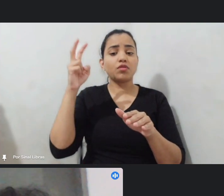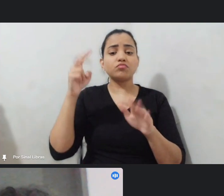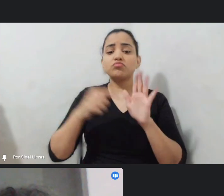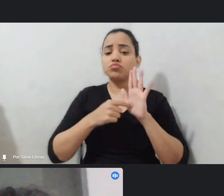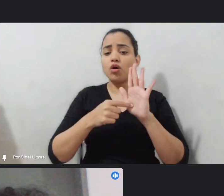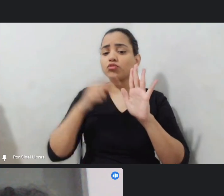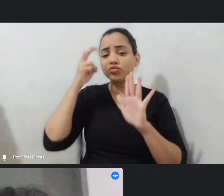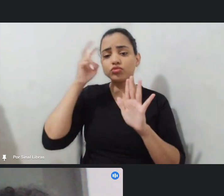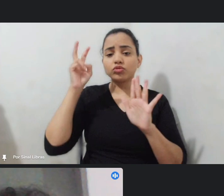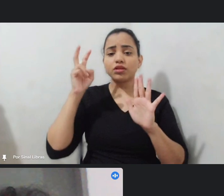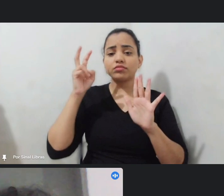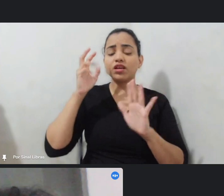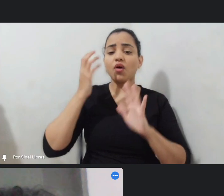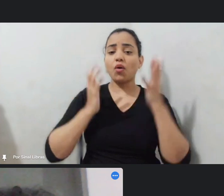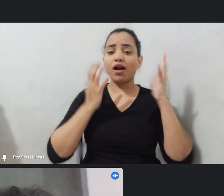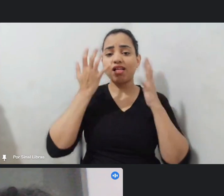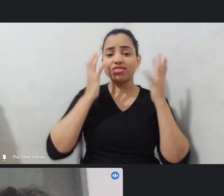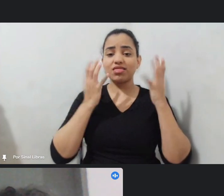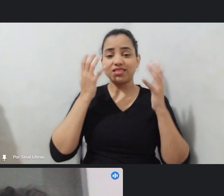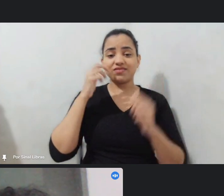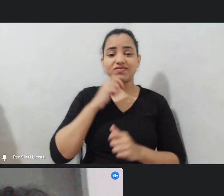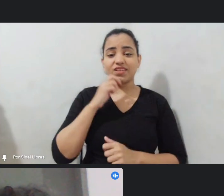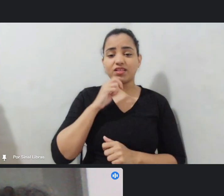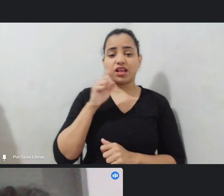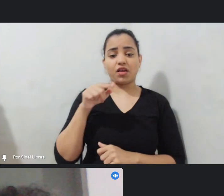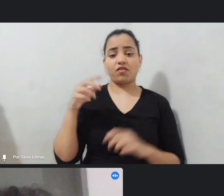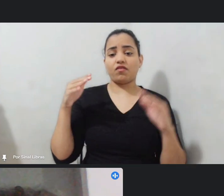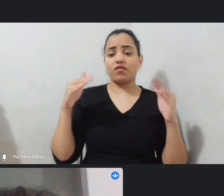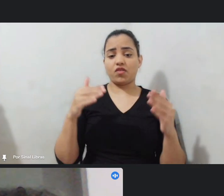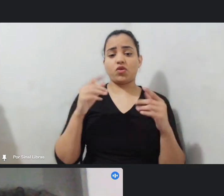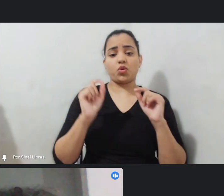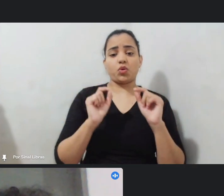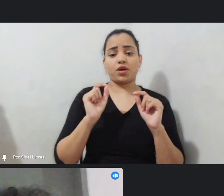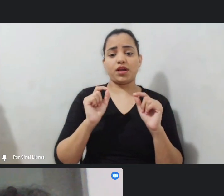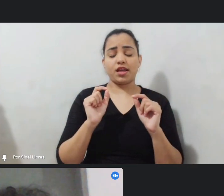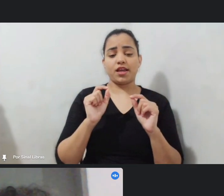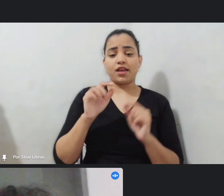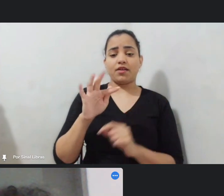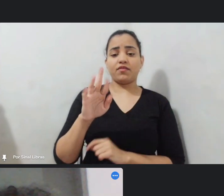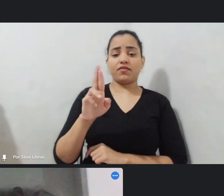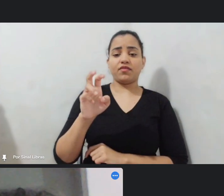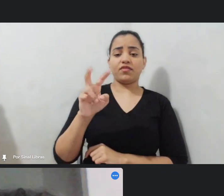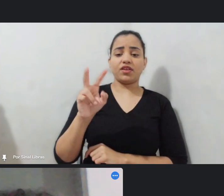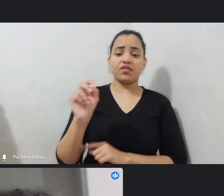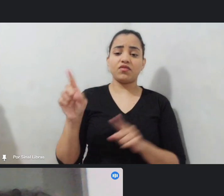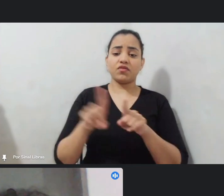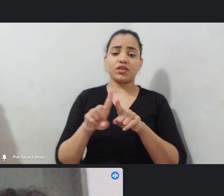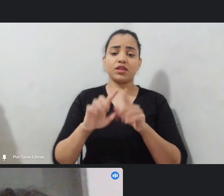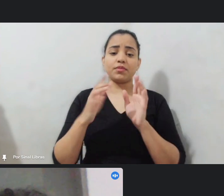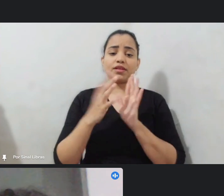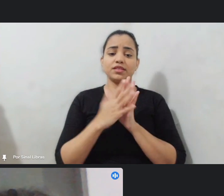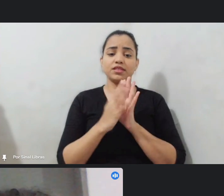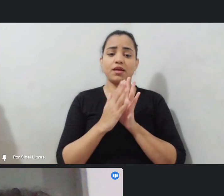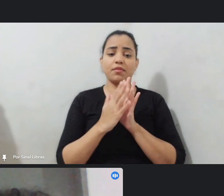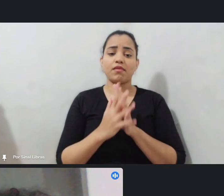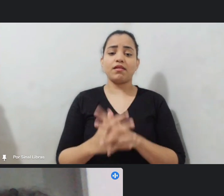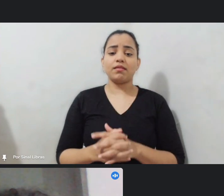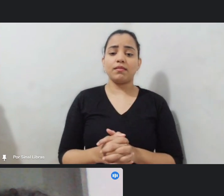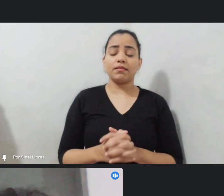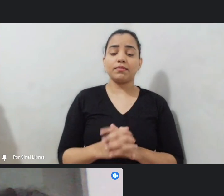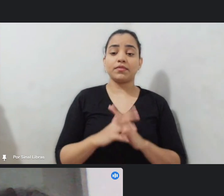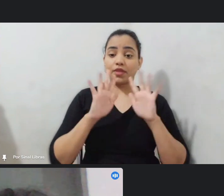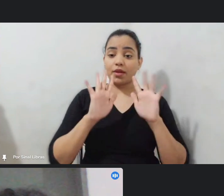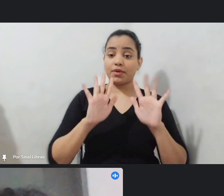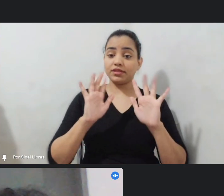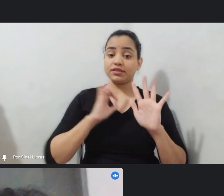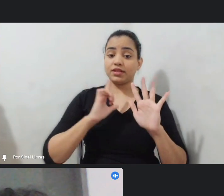natal é muito centrado na questão do frevo e na questão do samba mas existem outros